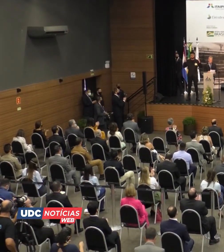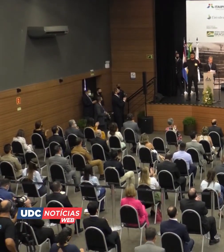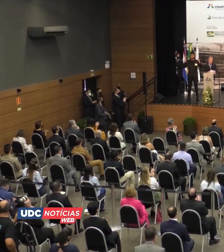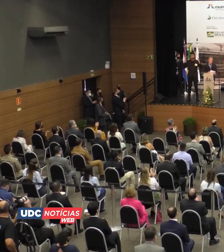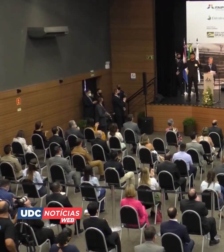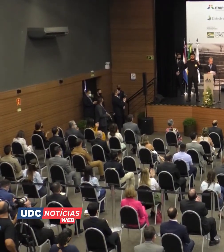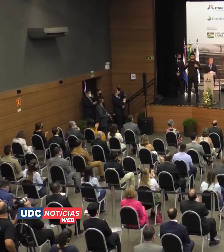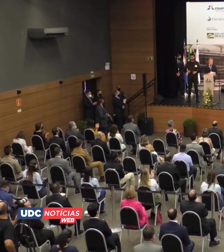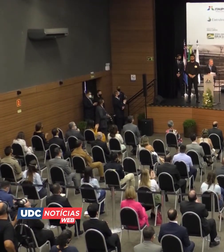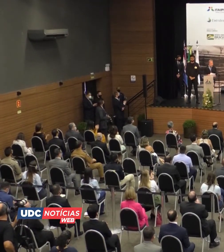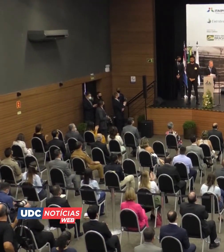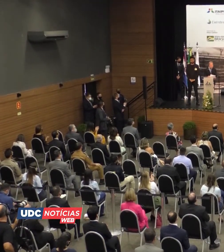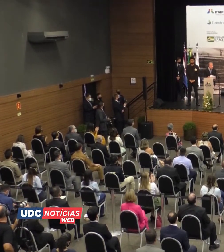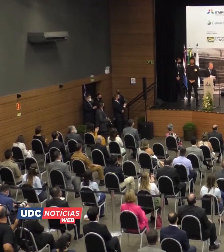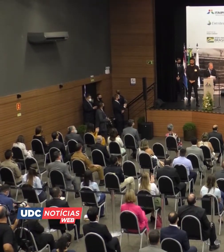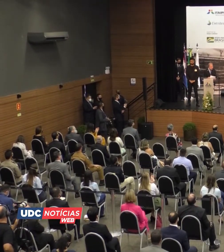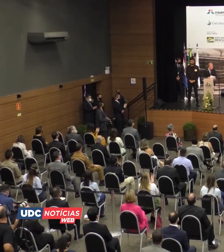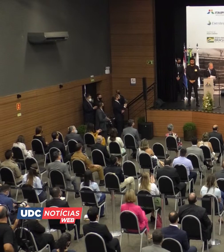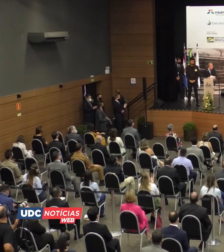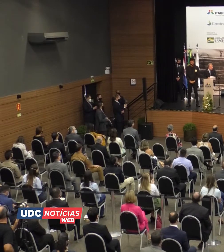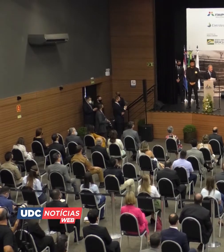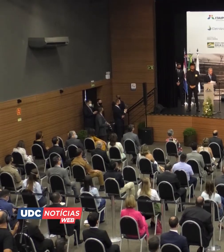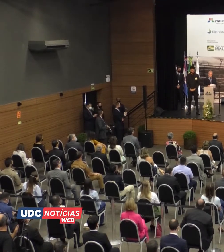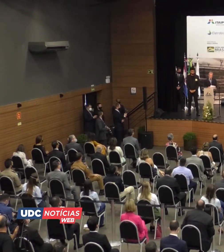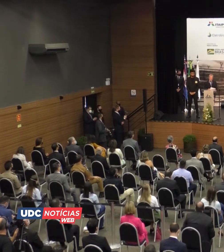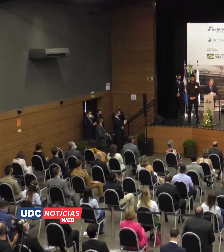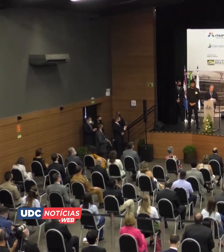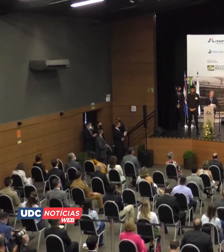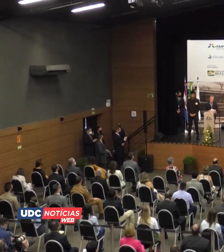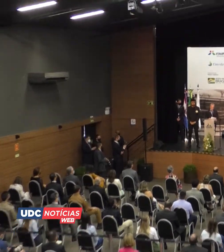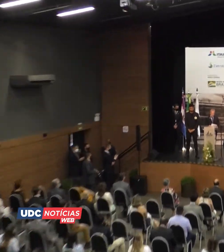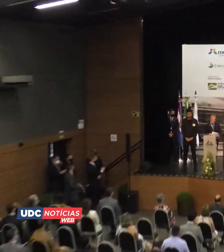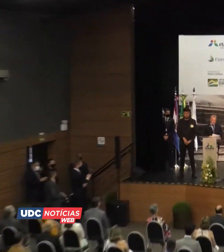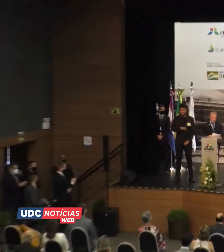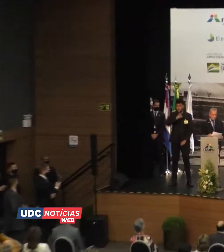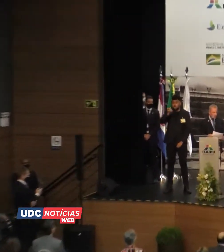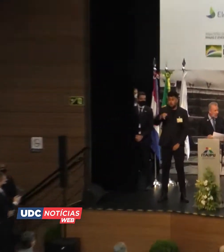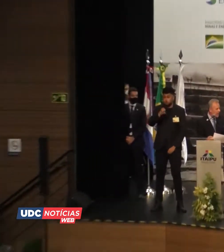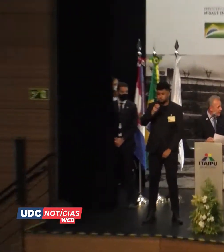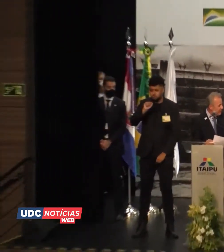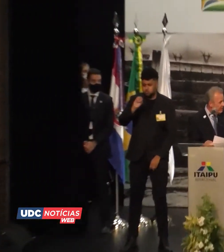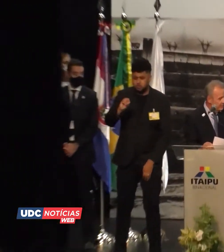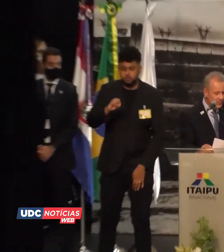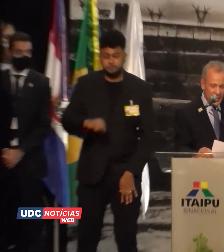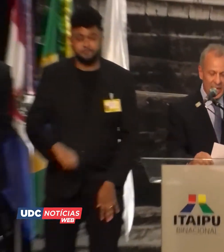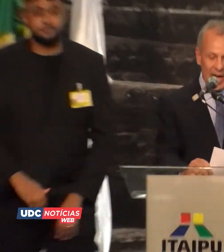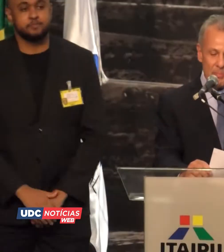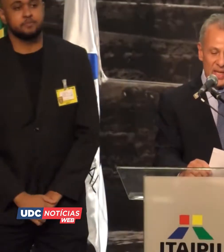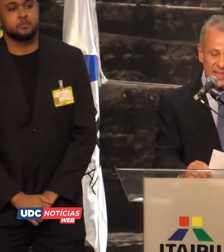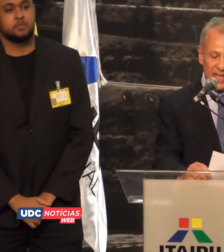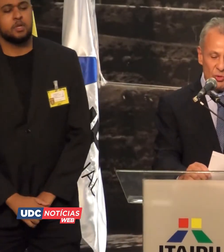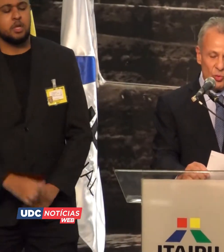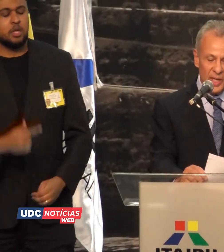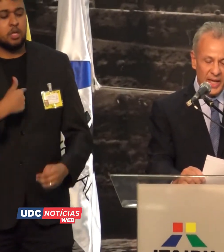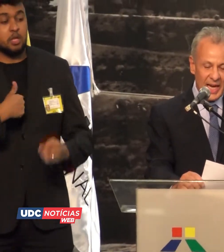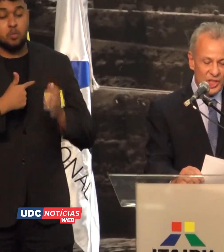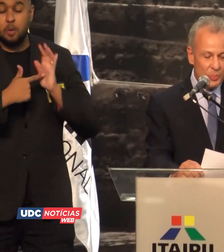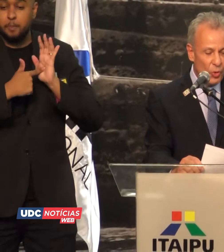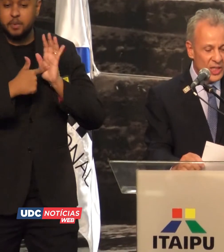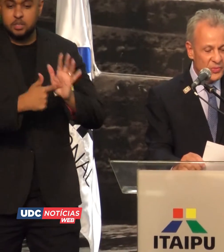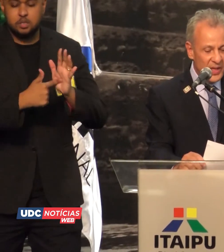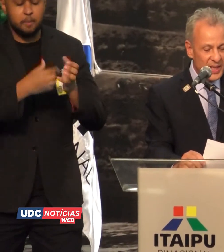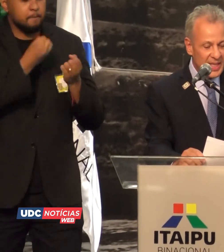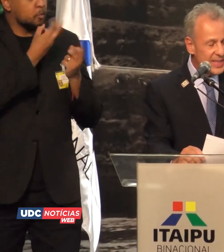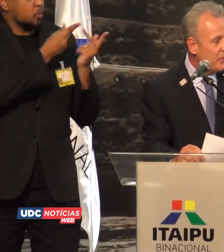deu boas-vindas ao novo diretor-geral. Estimado general João Francisco Ferreira, apresento-lhe